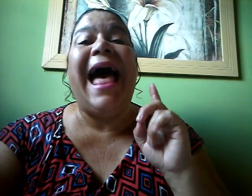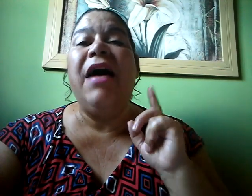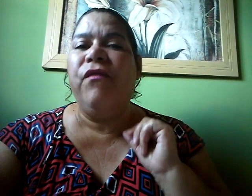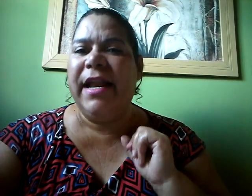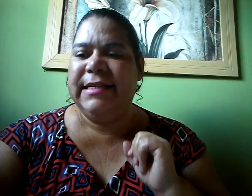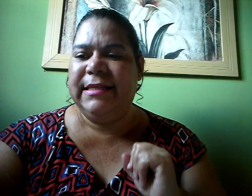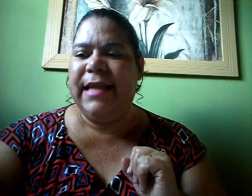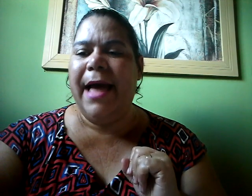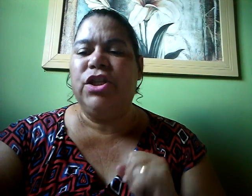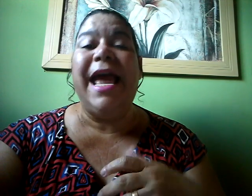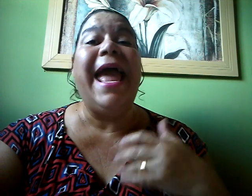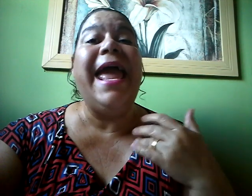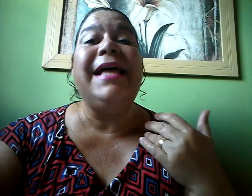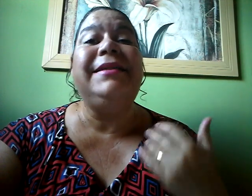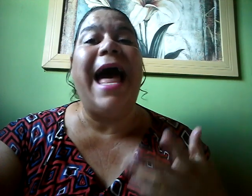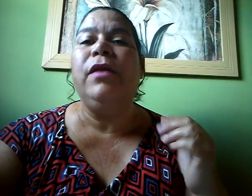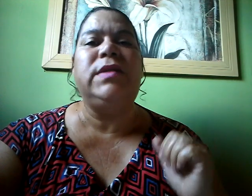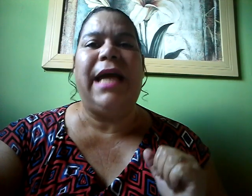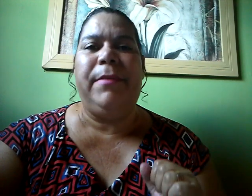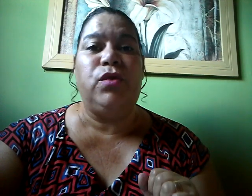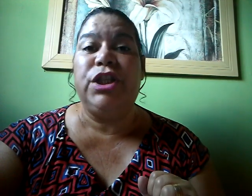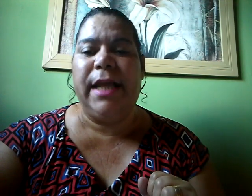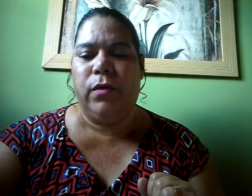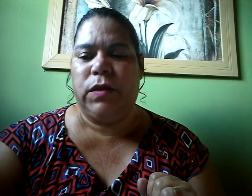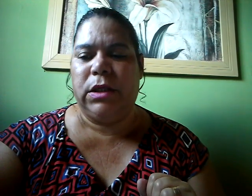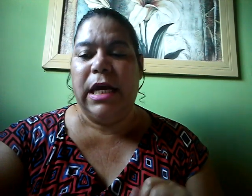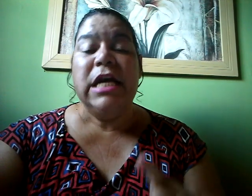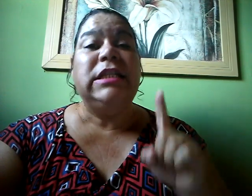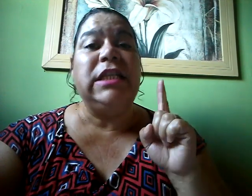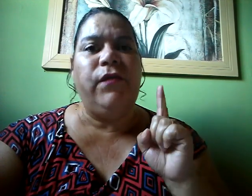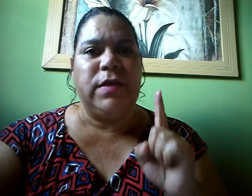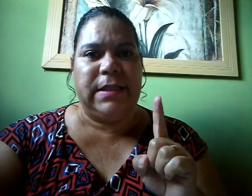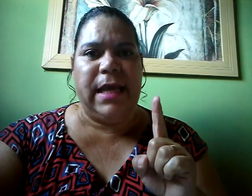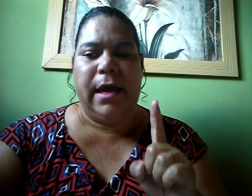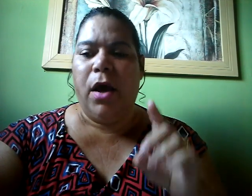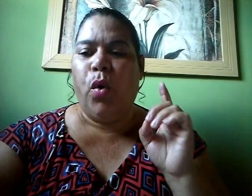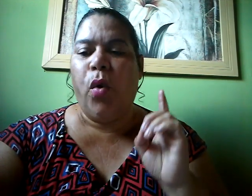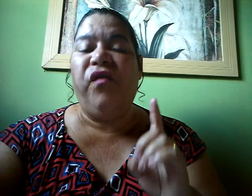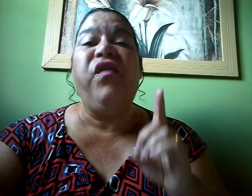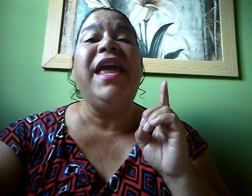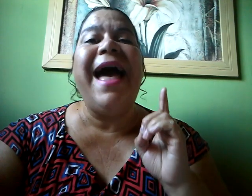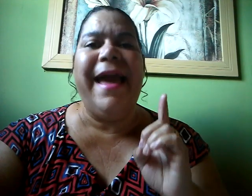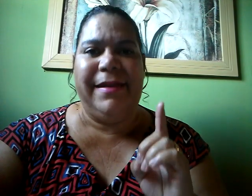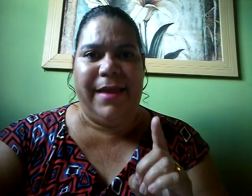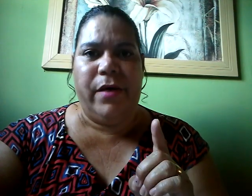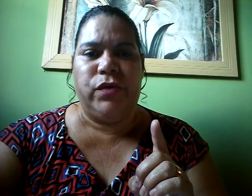a felicidade é andar nos caminhos de Deus Se você confia em Deus